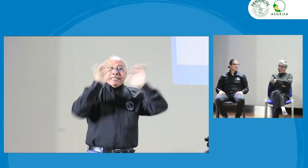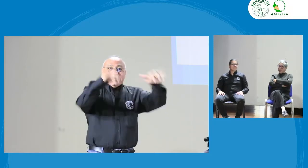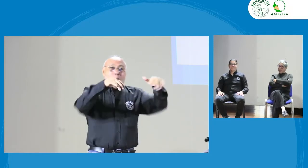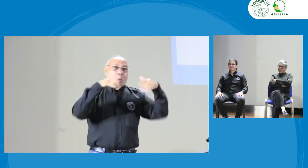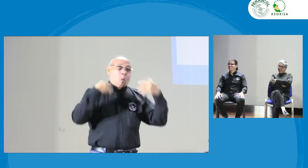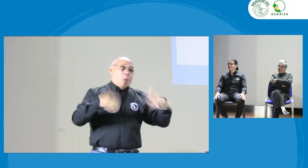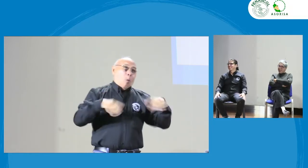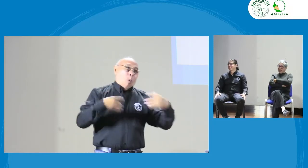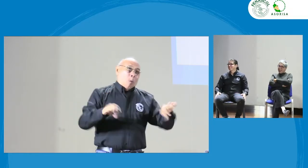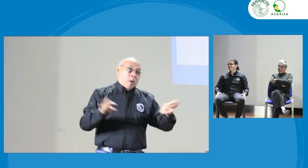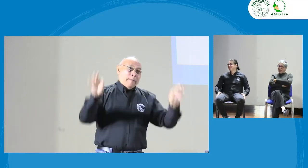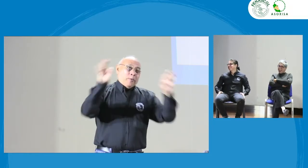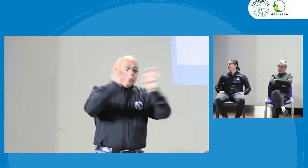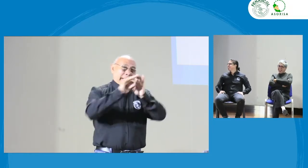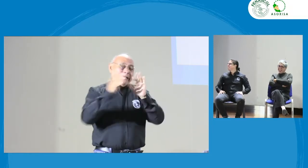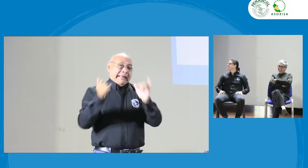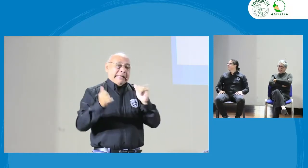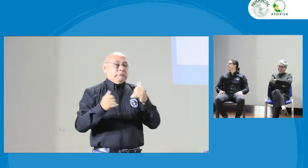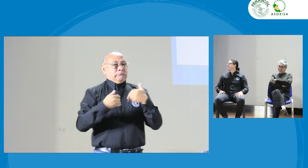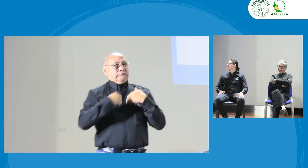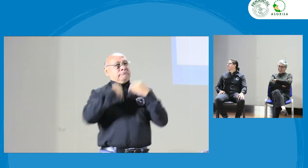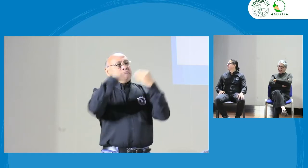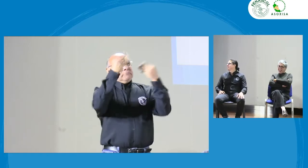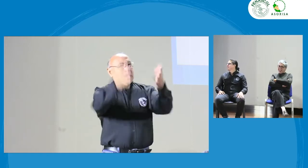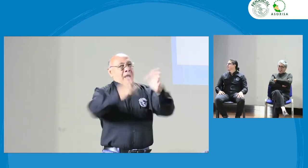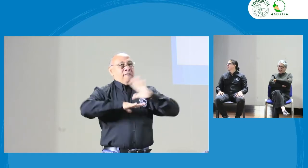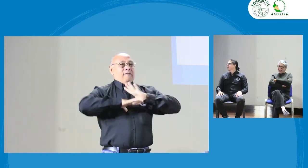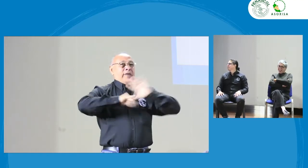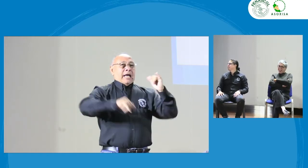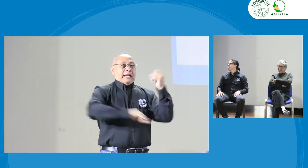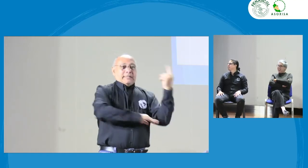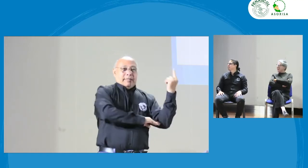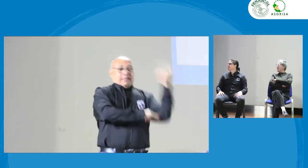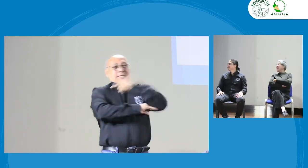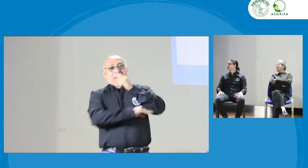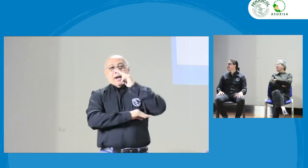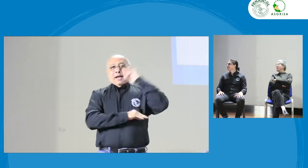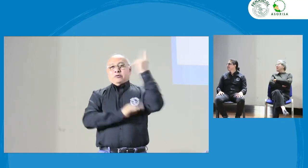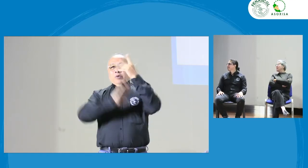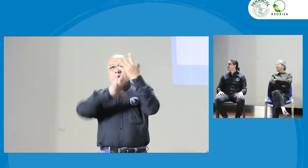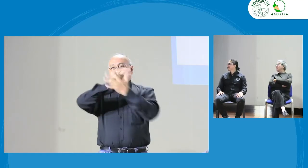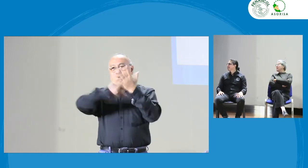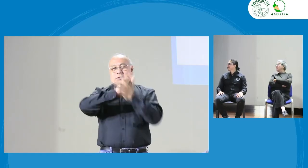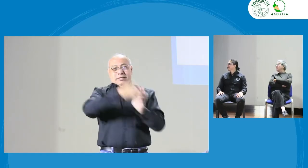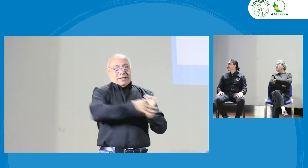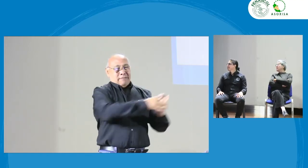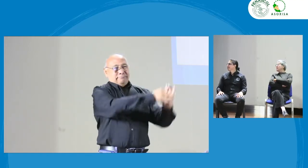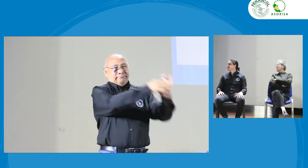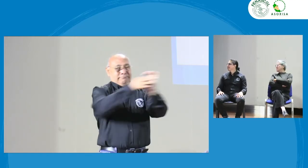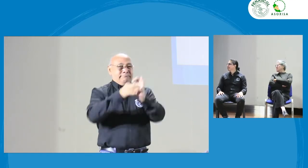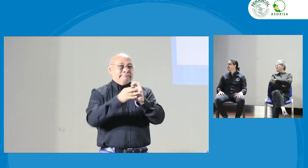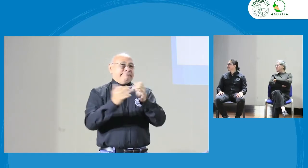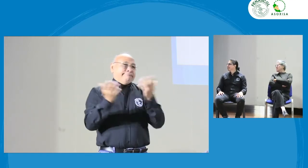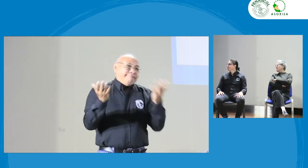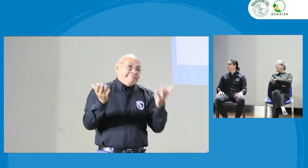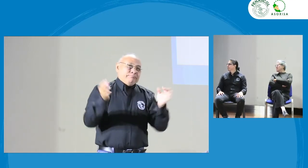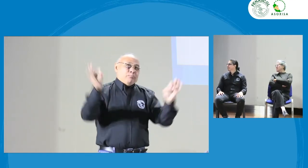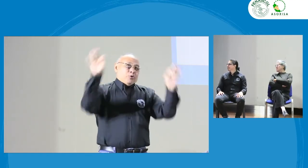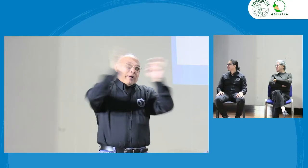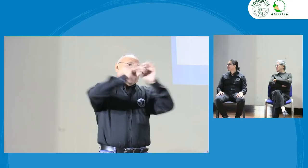vamos a estar en un espacio como este. Así que, por el Centro Internacional de la Ley de Señas